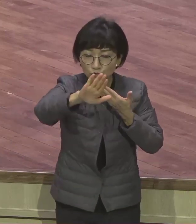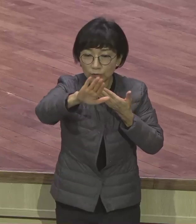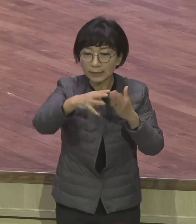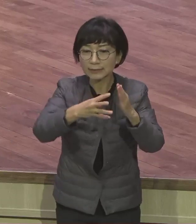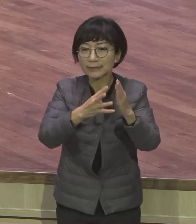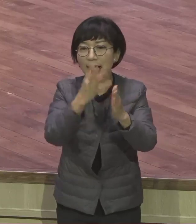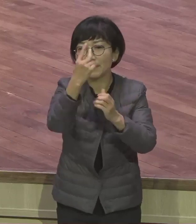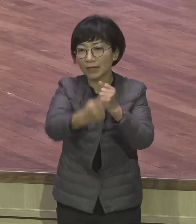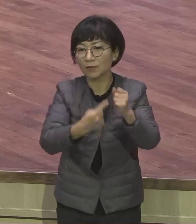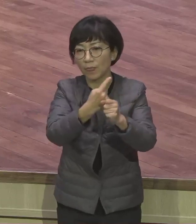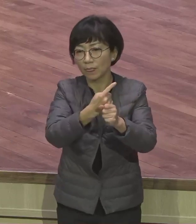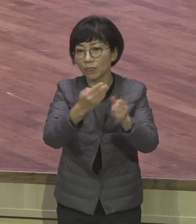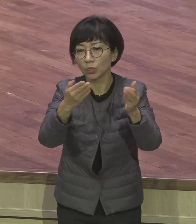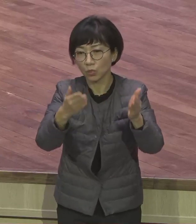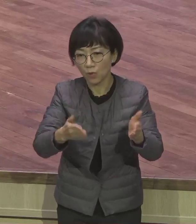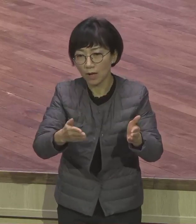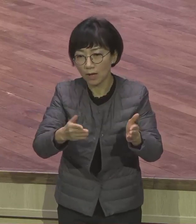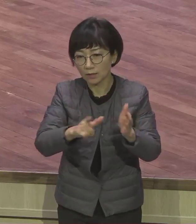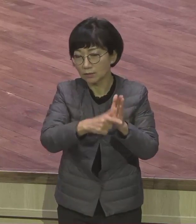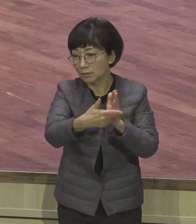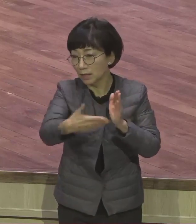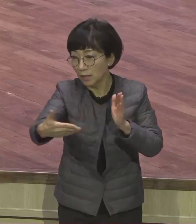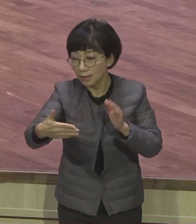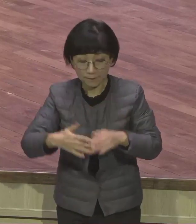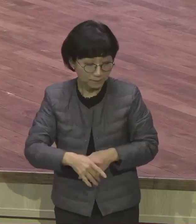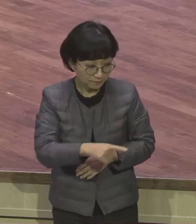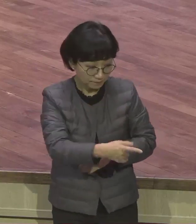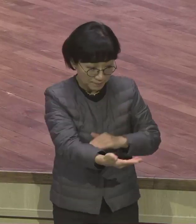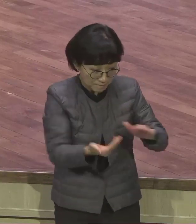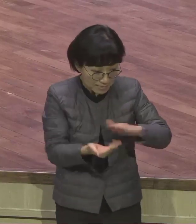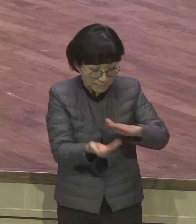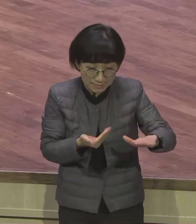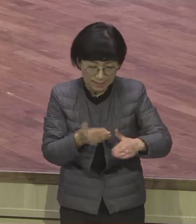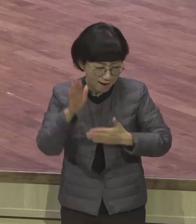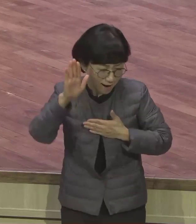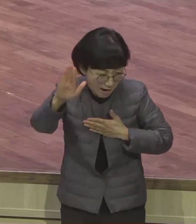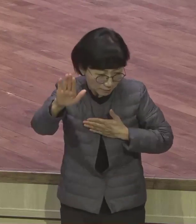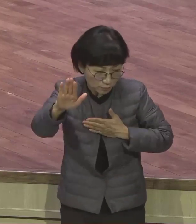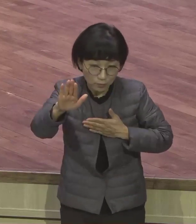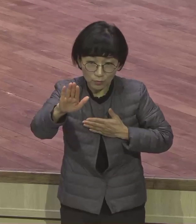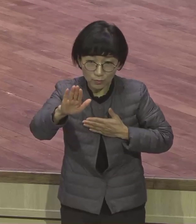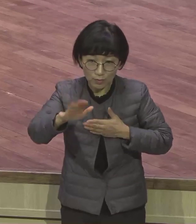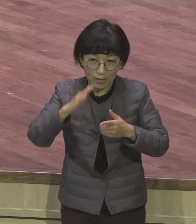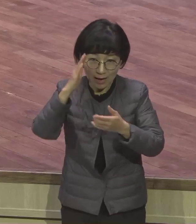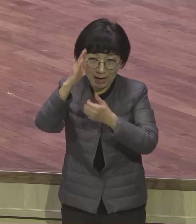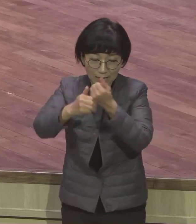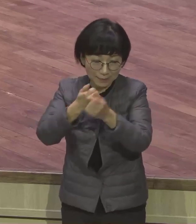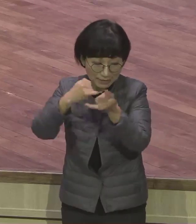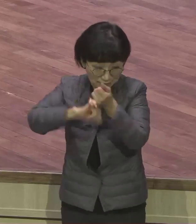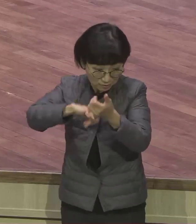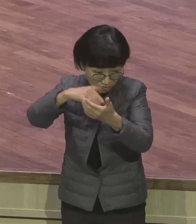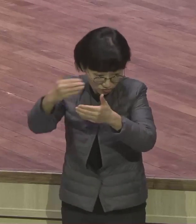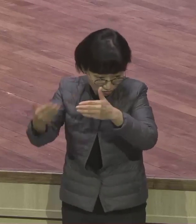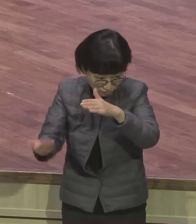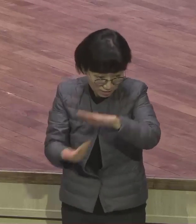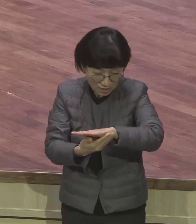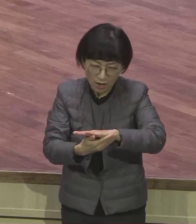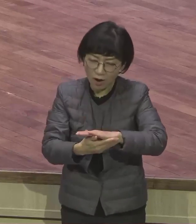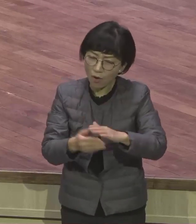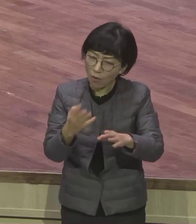단단히 그렇게 맹세를 시킨 겁니다 대단한 믿음 아니에요 400년 후인데 내 유고를 가지고 가야